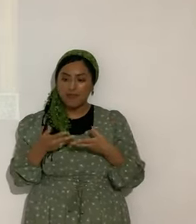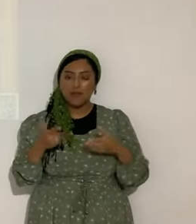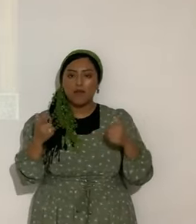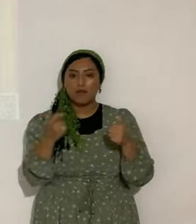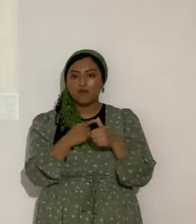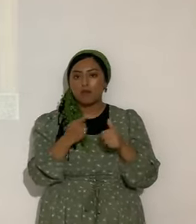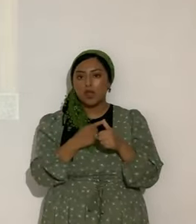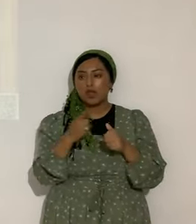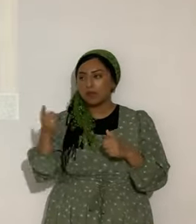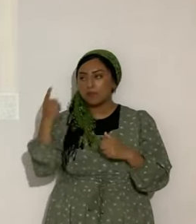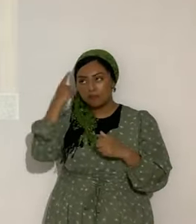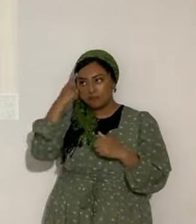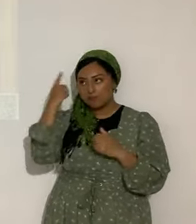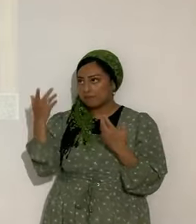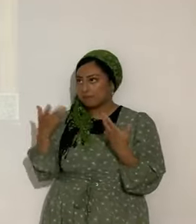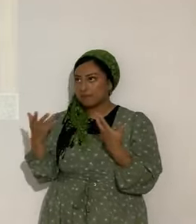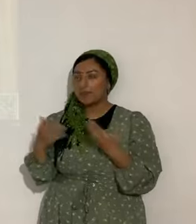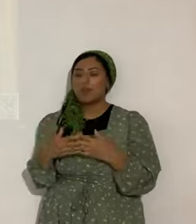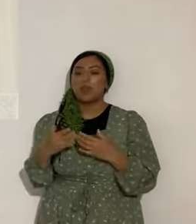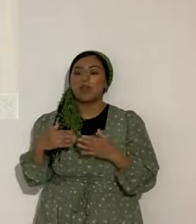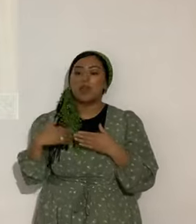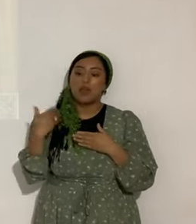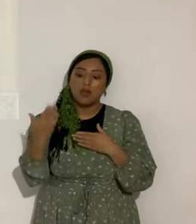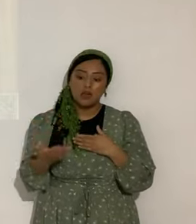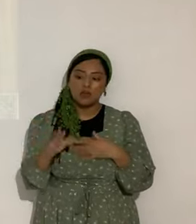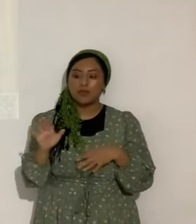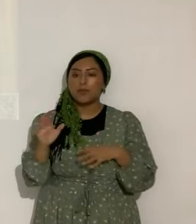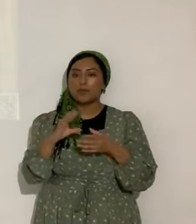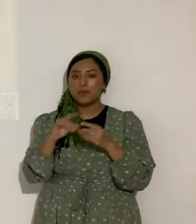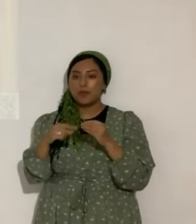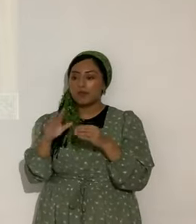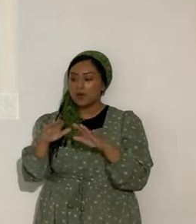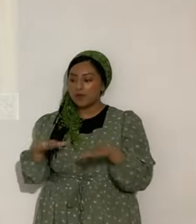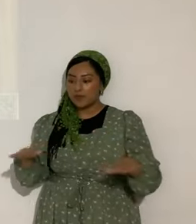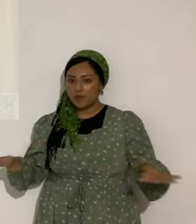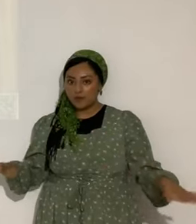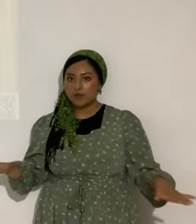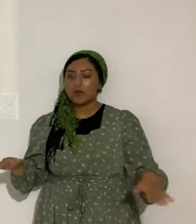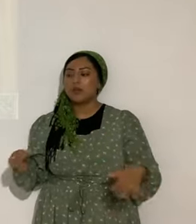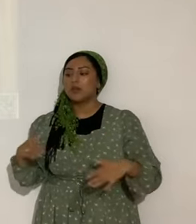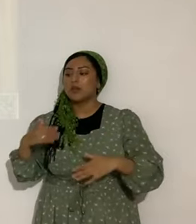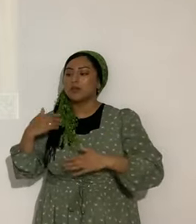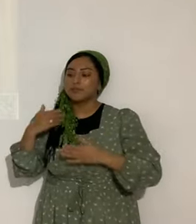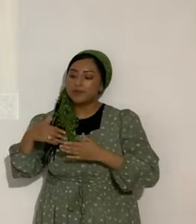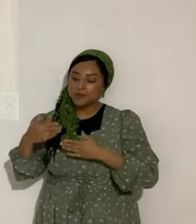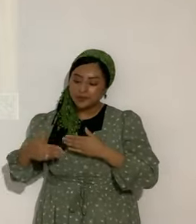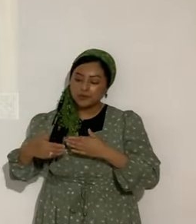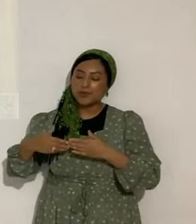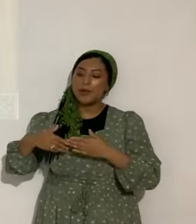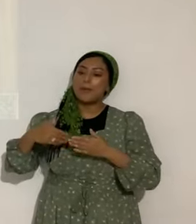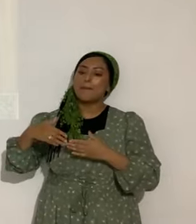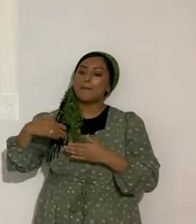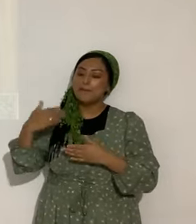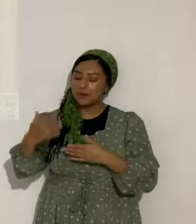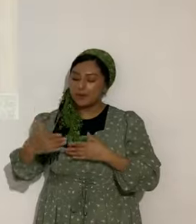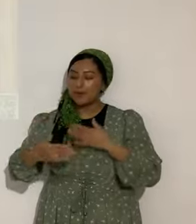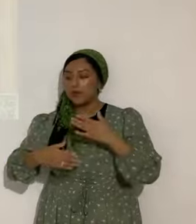que se te venga en mente. Y después. Tu infancia. Y después. Esto. Y después. El otro. Y entonces.